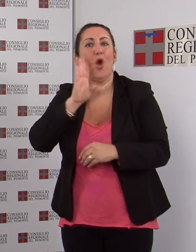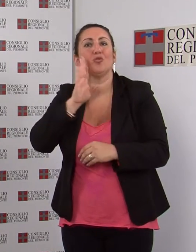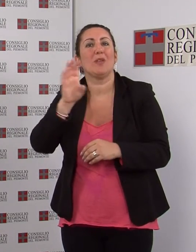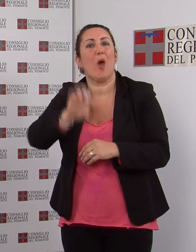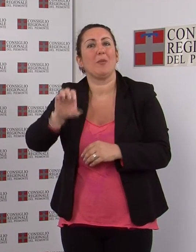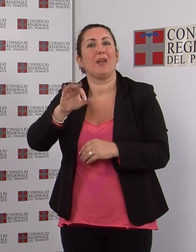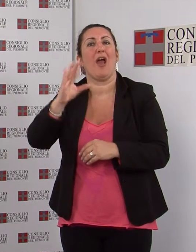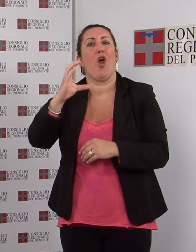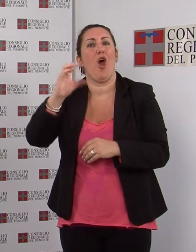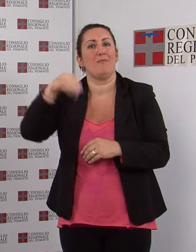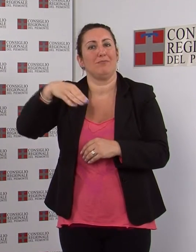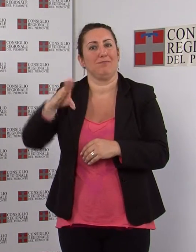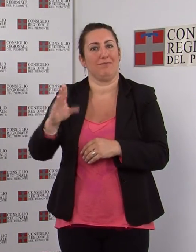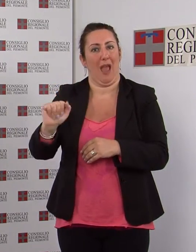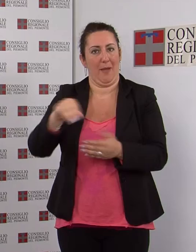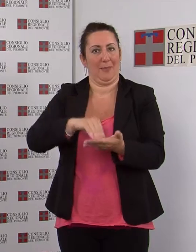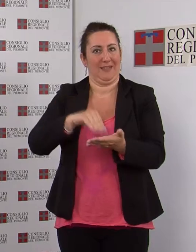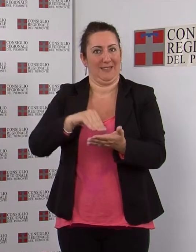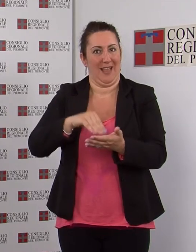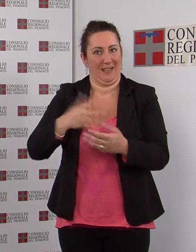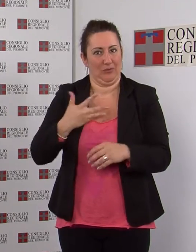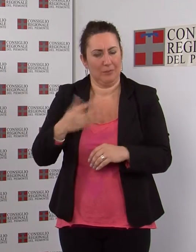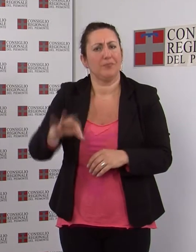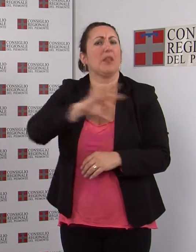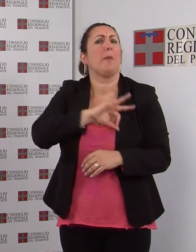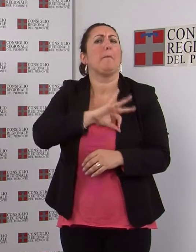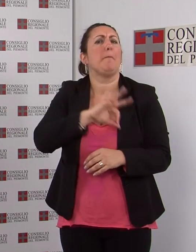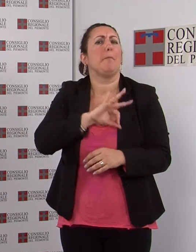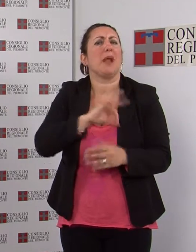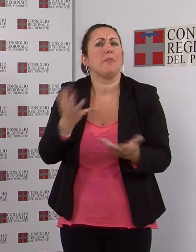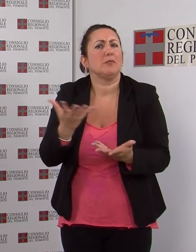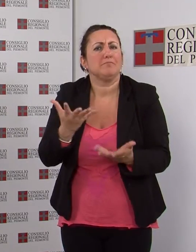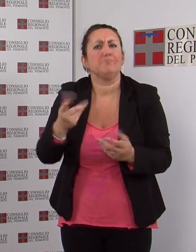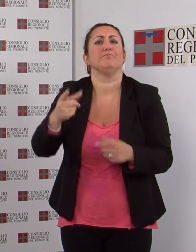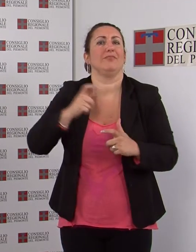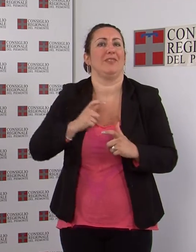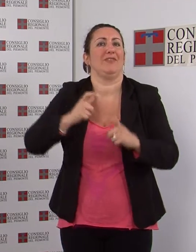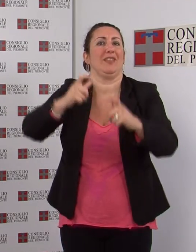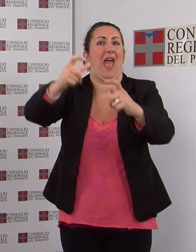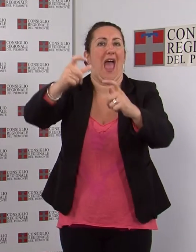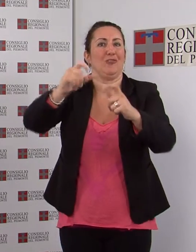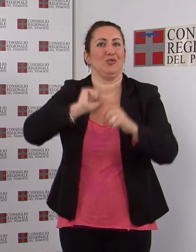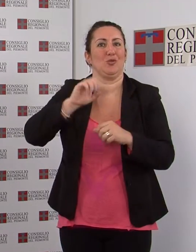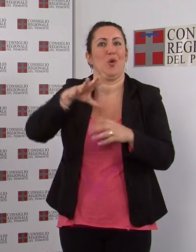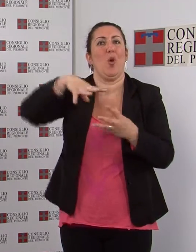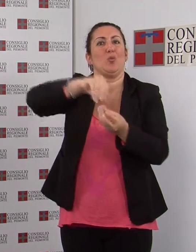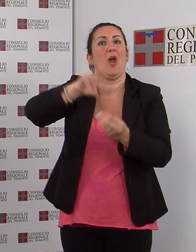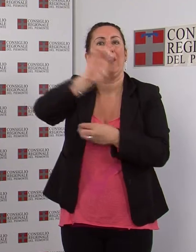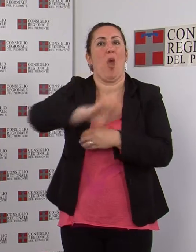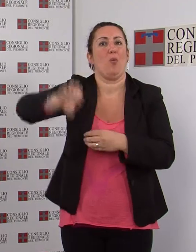che hanno tenuto le conferenze preparatorie. Il premio consiste in un viaggio nelle principali sedi istituzionali dell'Unione Europea.